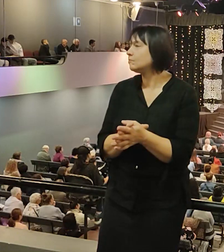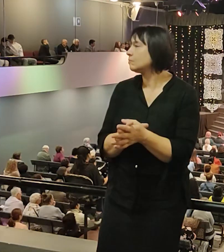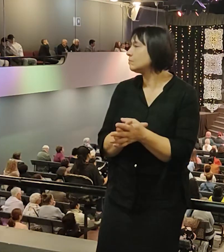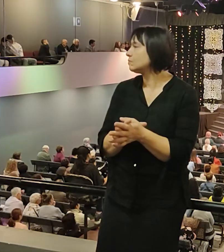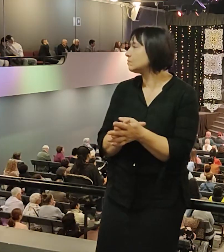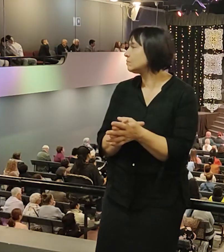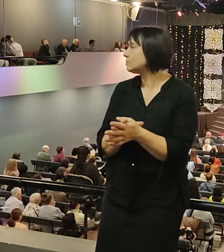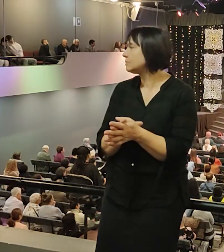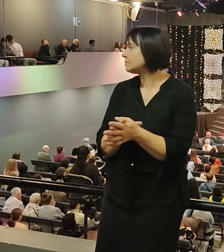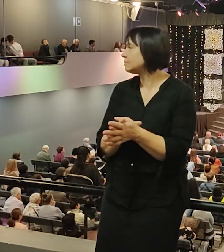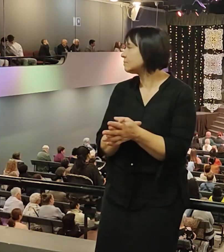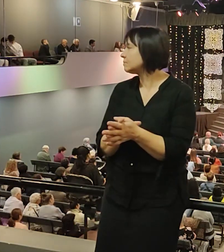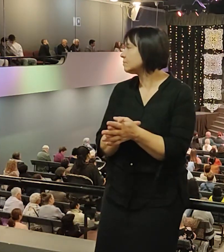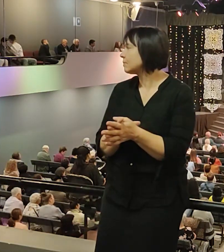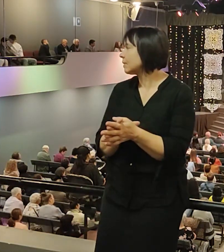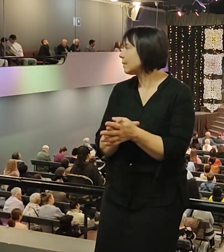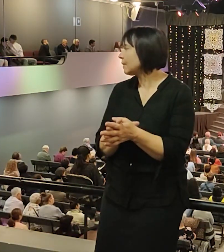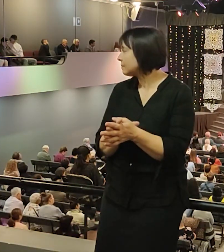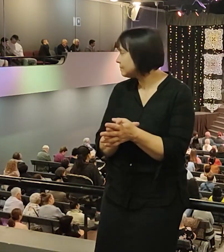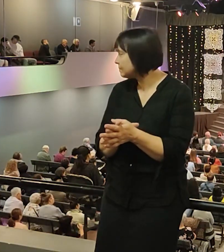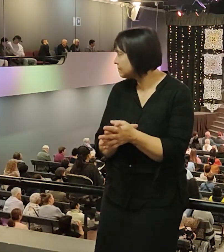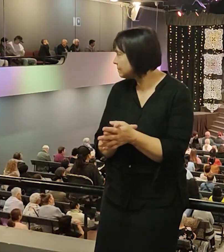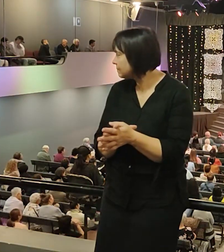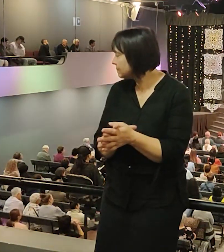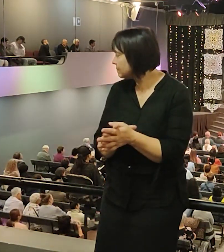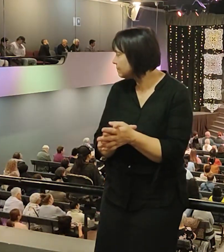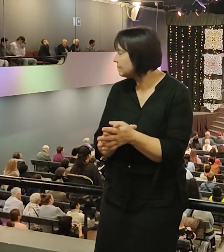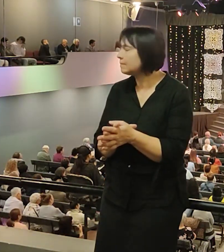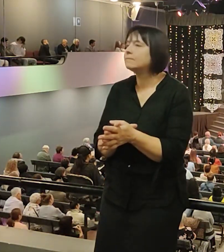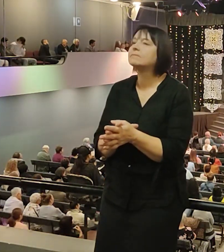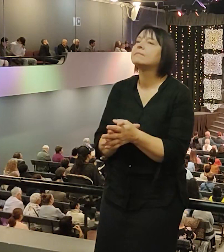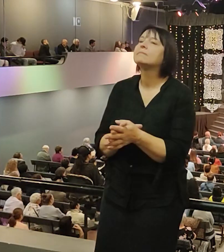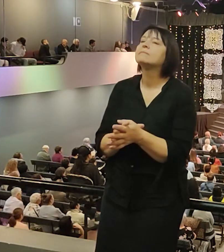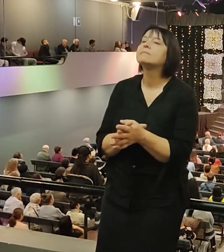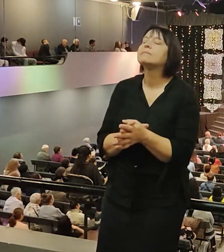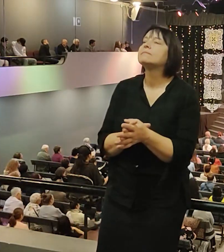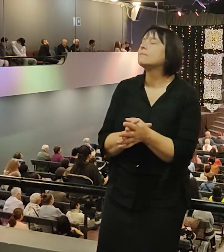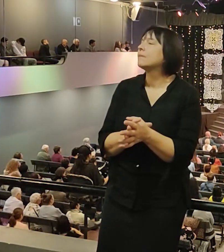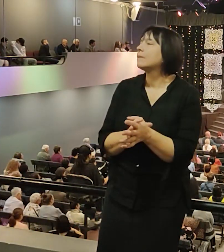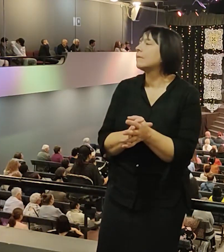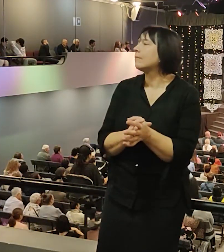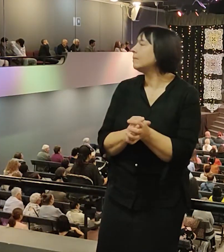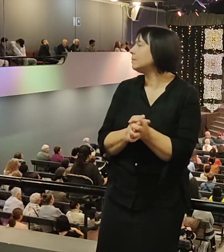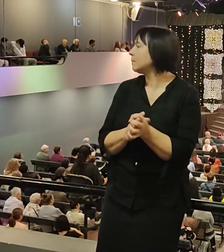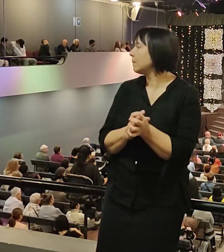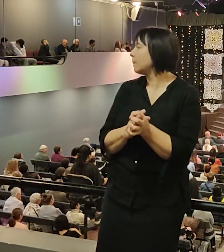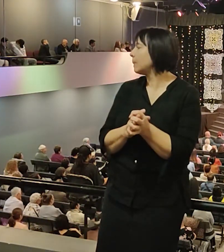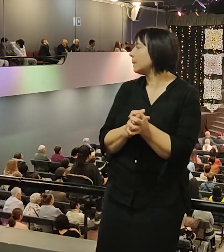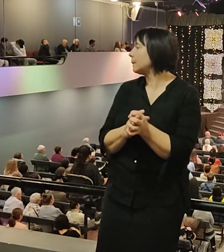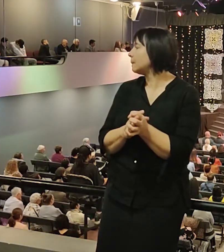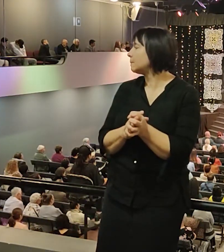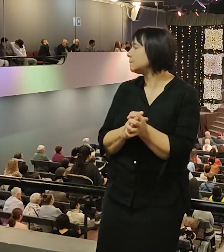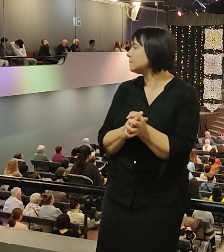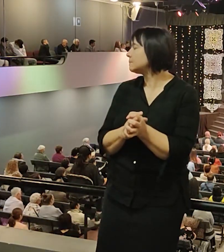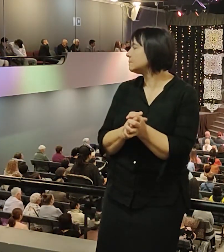погребли его. Он заботился о своем сыне с самого начала. Он получил Иосифа, который заботился о